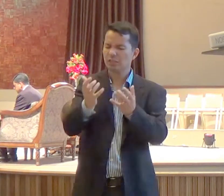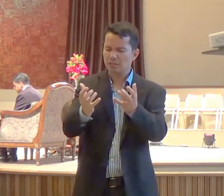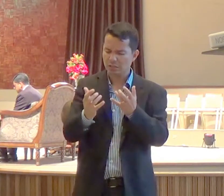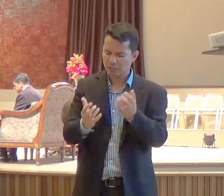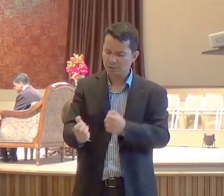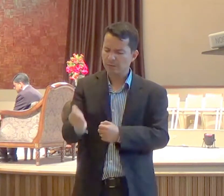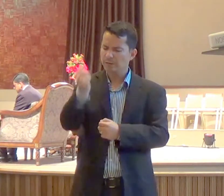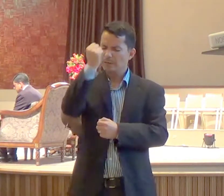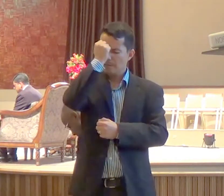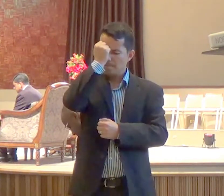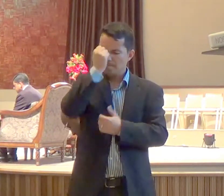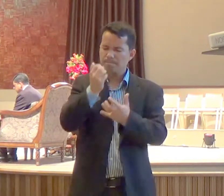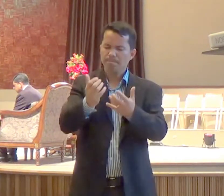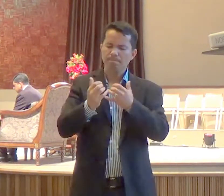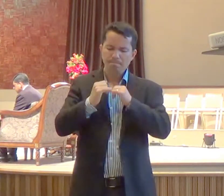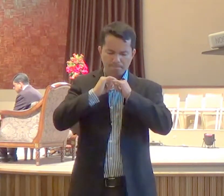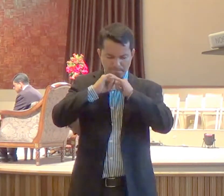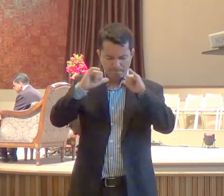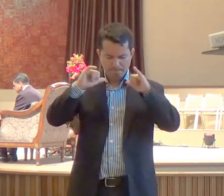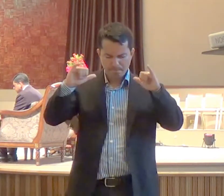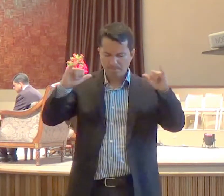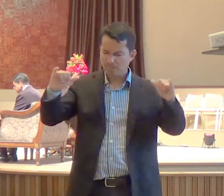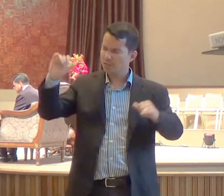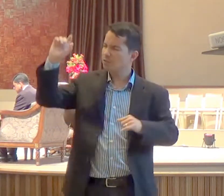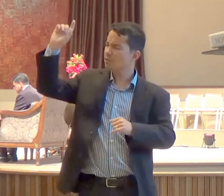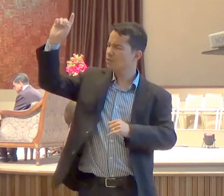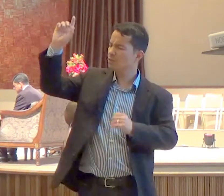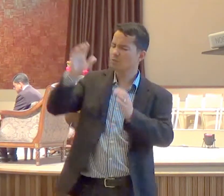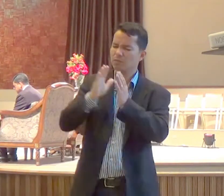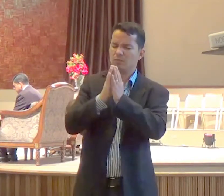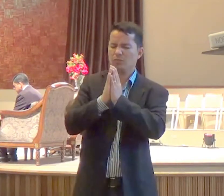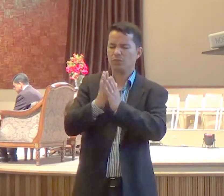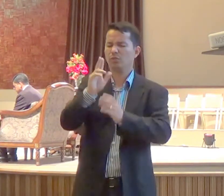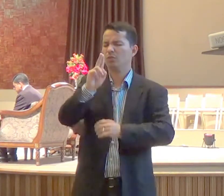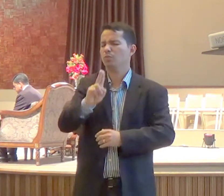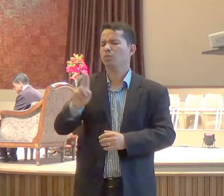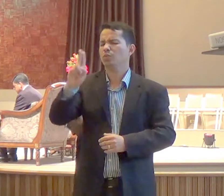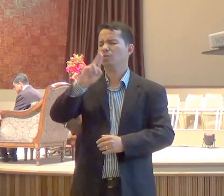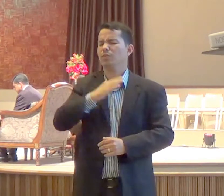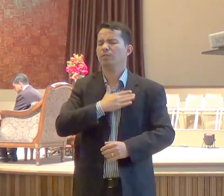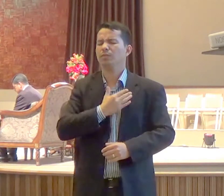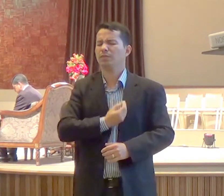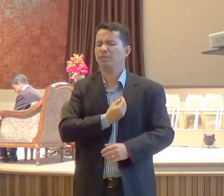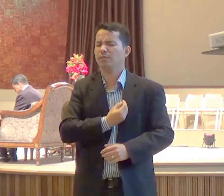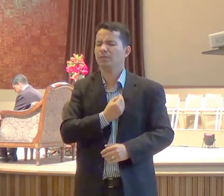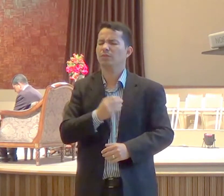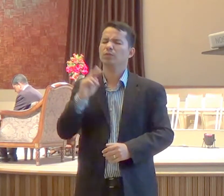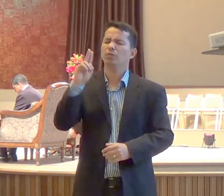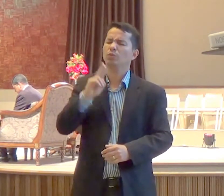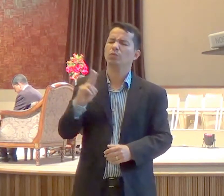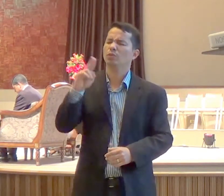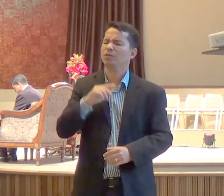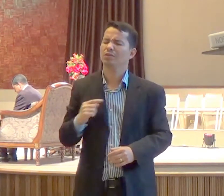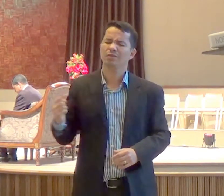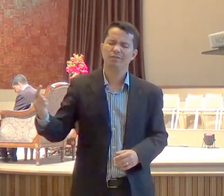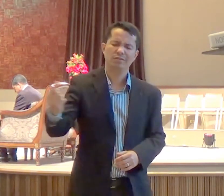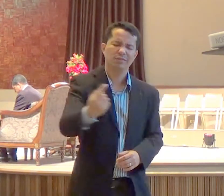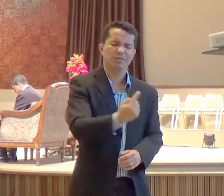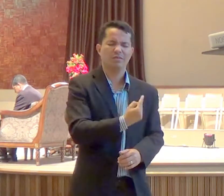Senhor, Deus, usa a nossa vida, não porque sejamos fortes, tu sabes como eu sou